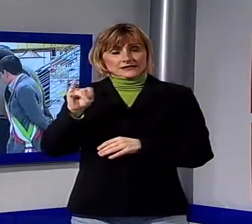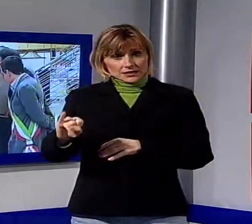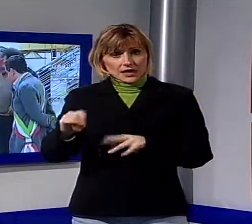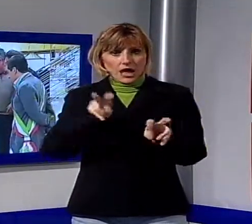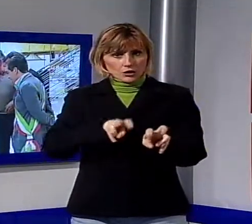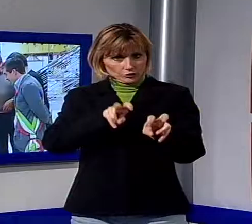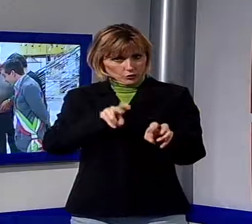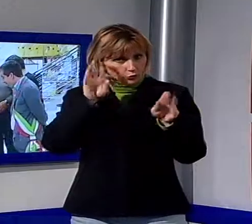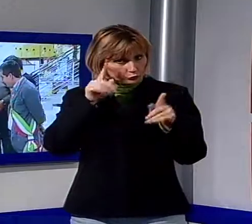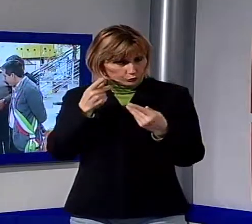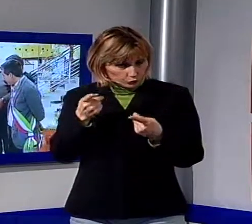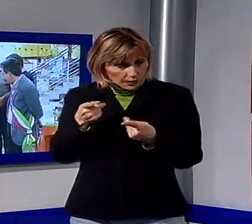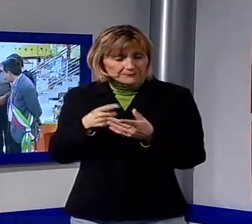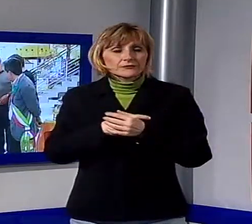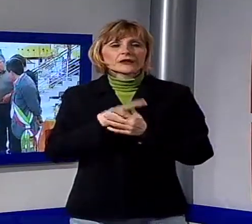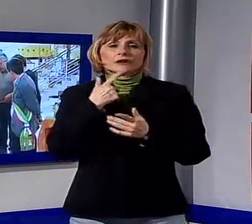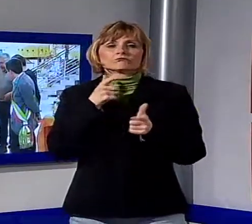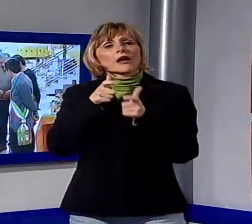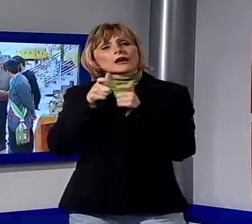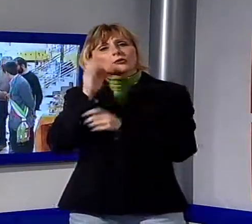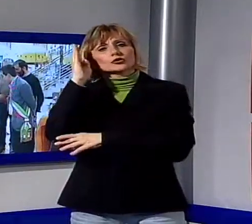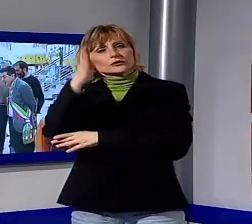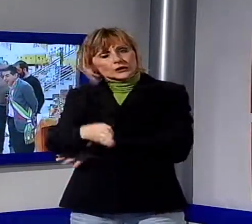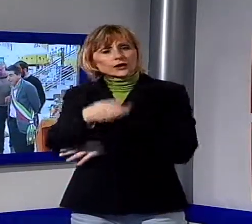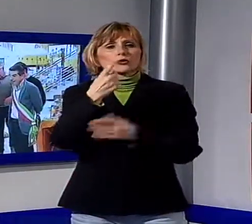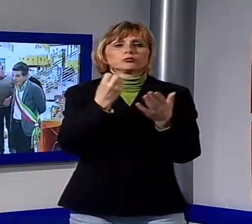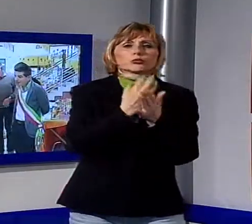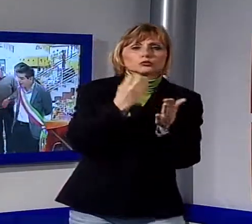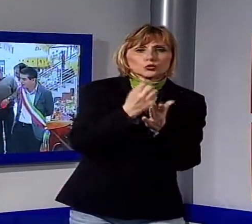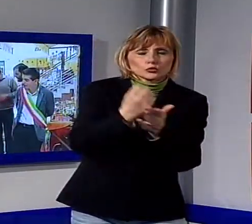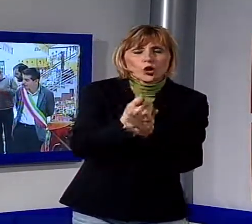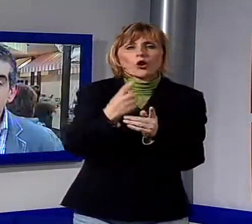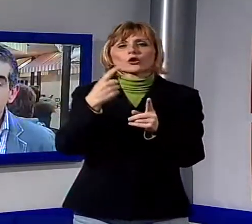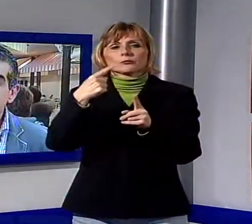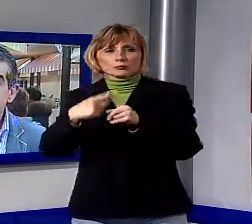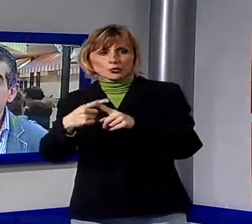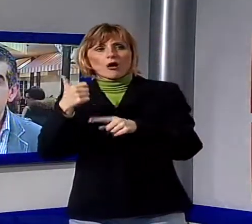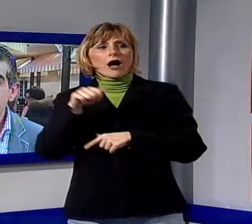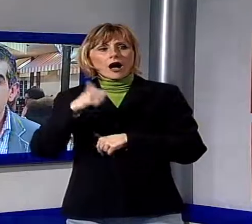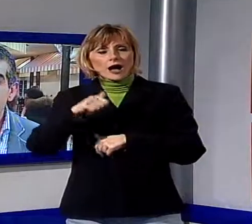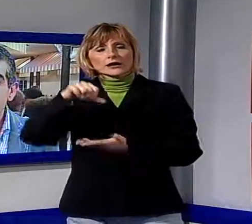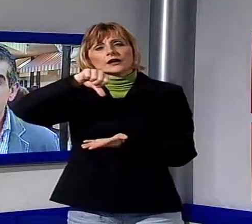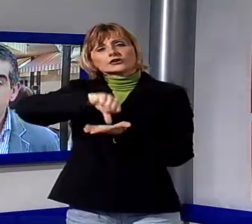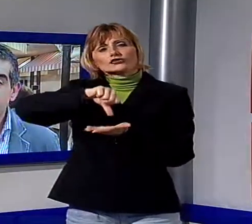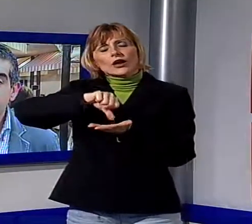Abbiamo instaurato un rapporto diretto sia con i produttori del territorio e con il centro commerciale di